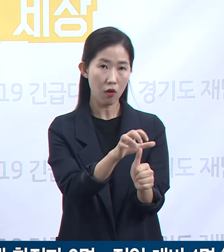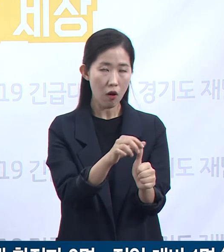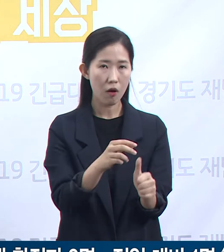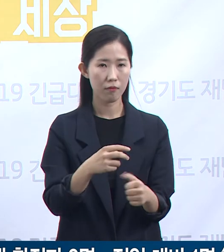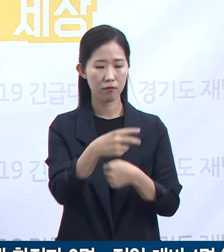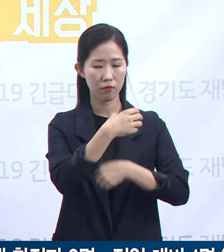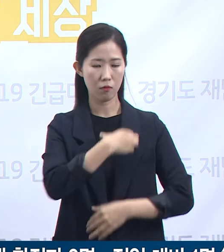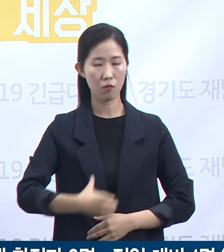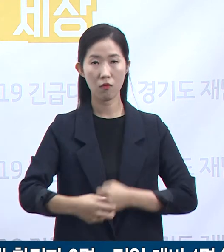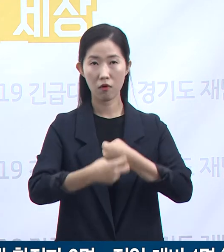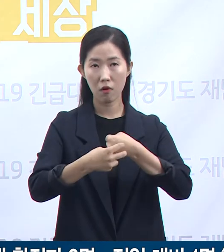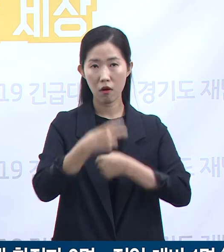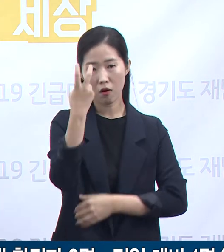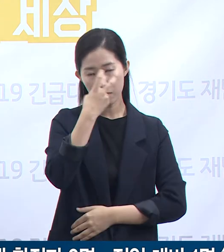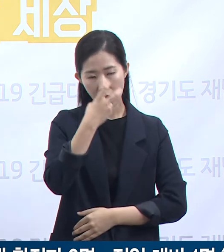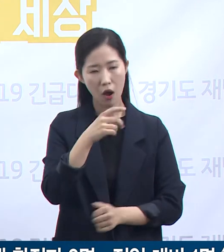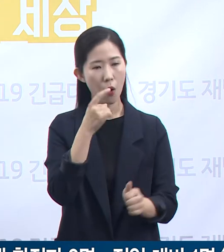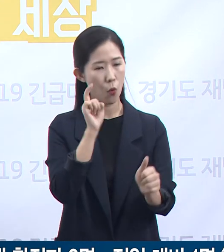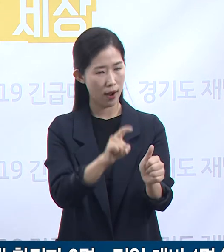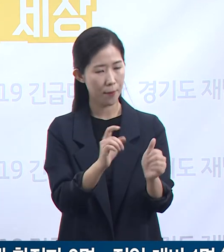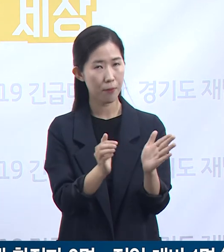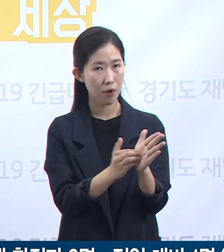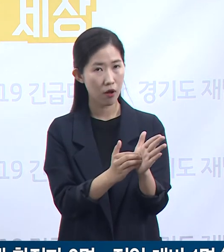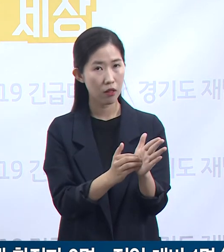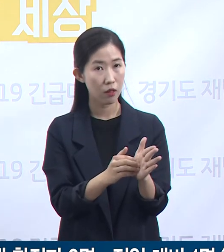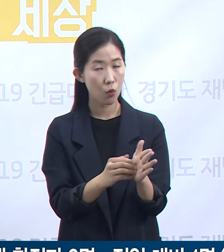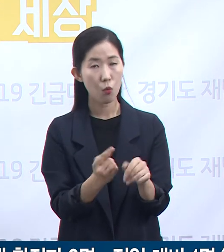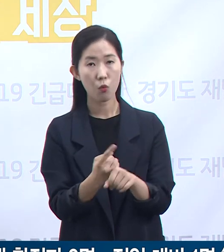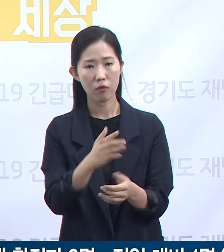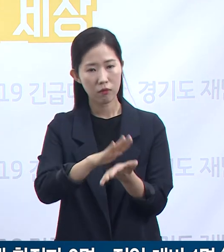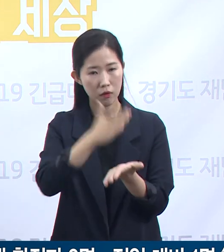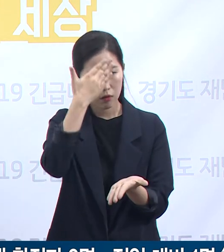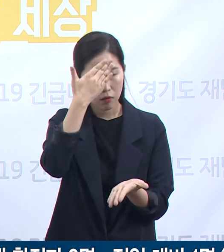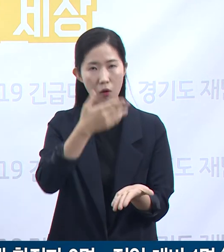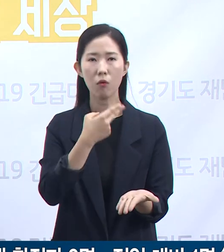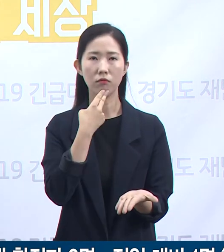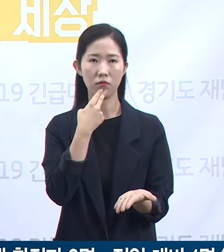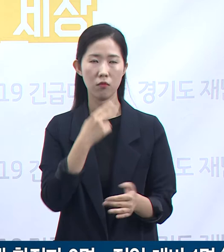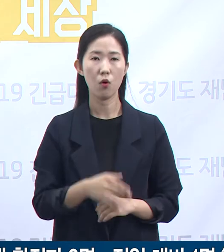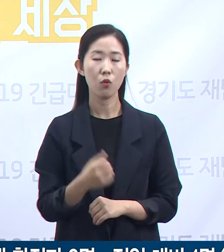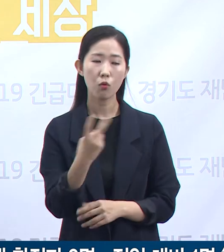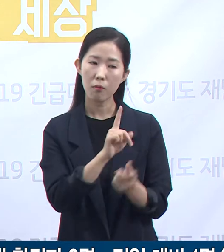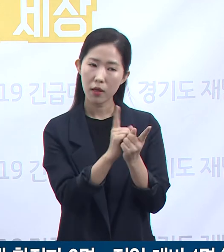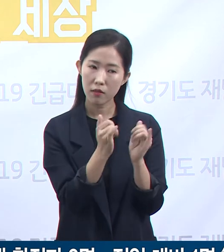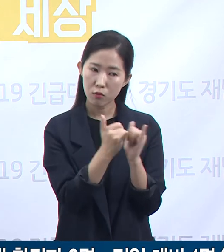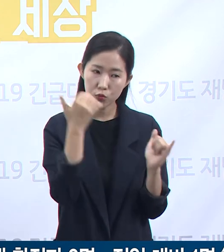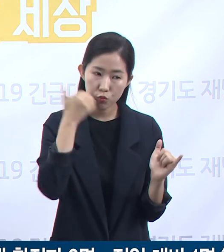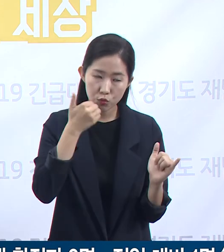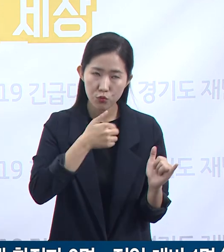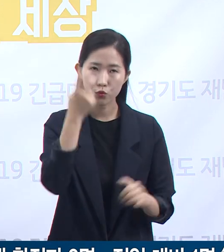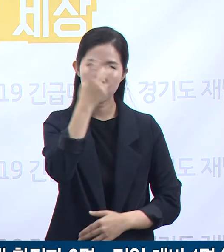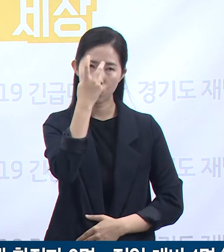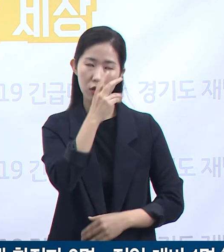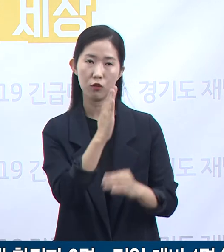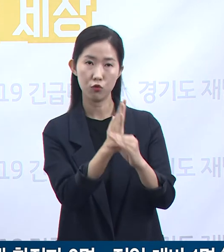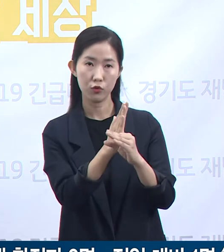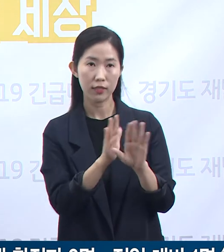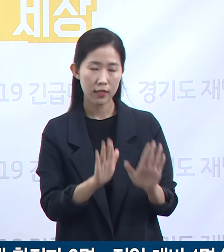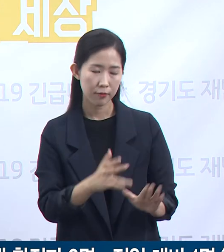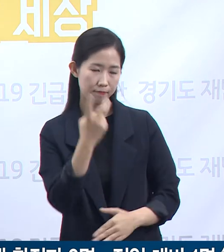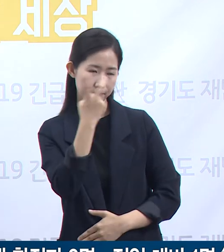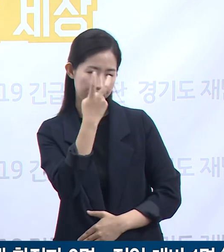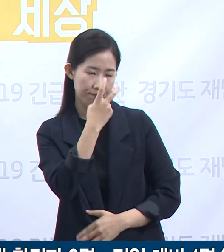확진되었으며 특별한 증상은 없었습니다. 추가 접촉자 등에 대한 심층역학 조사를 진행하며 지속